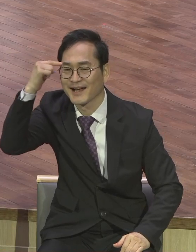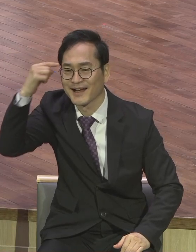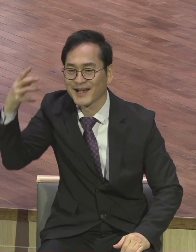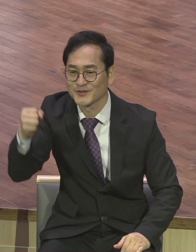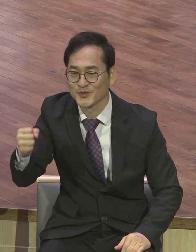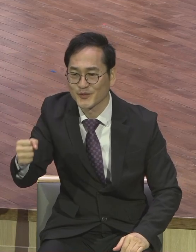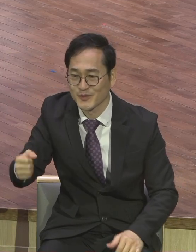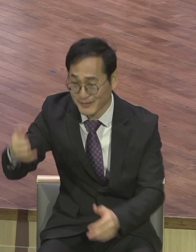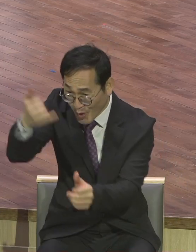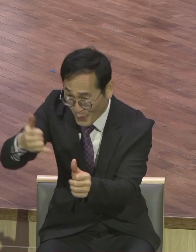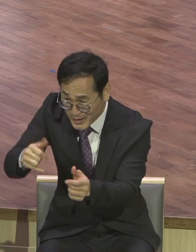생각한 거예요